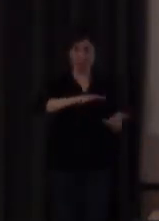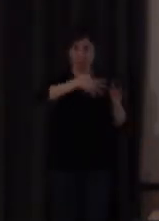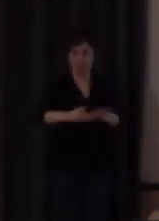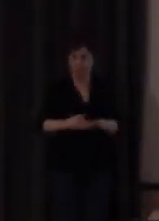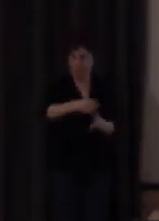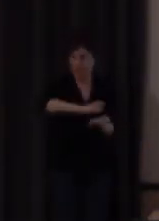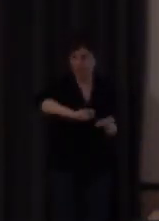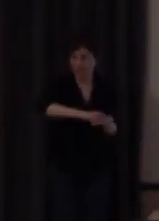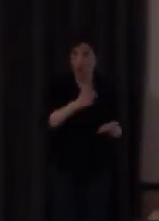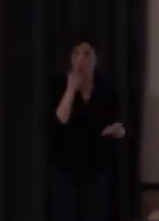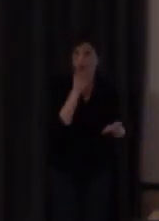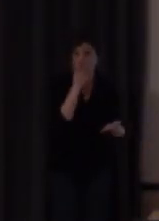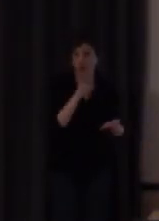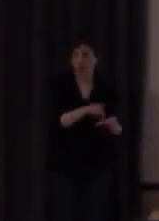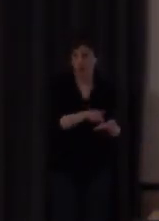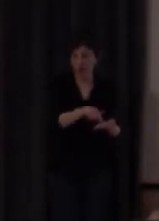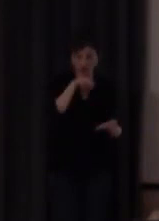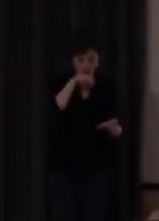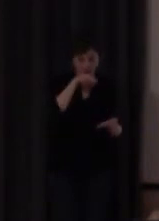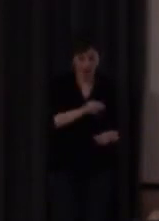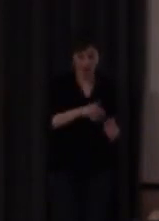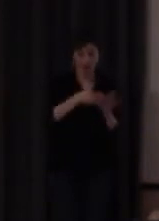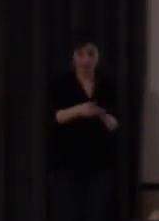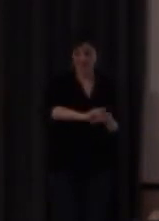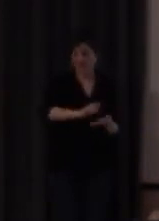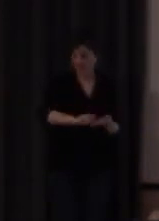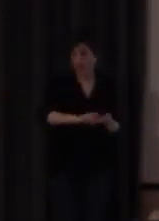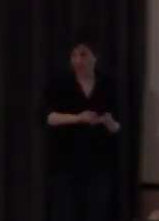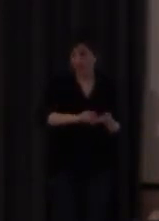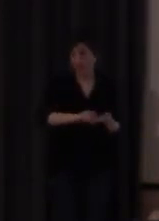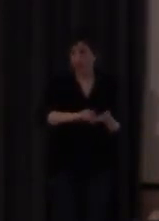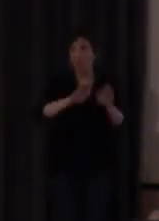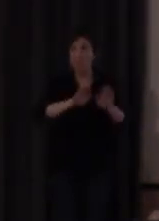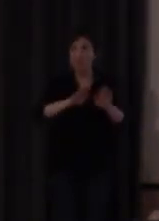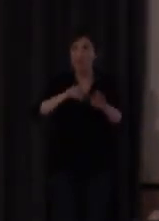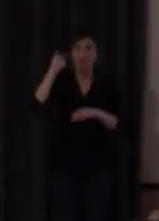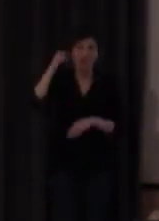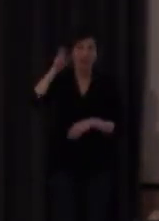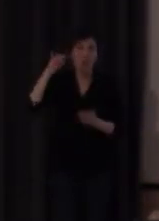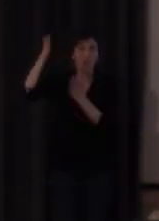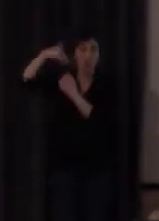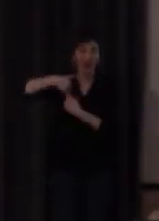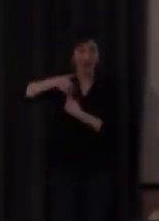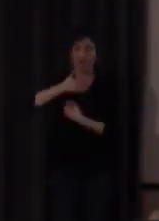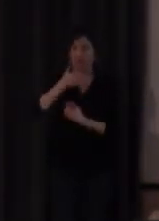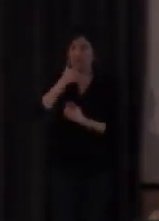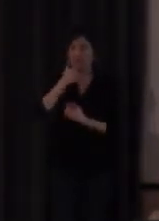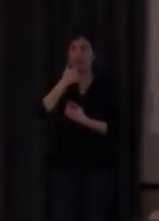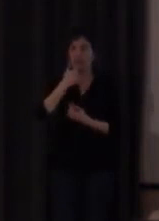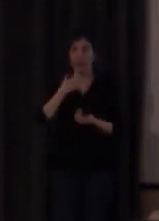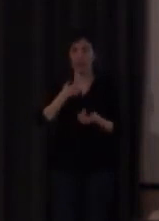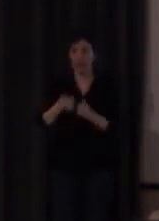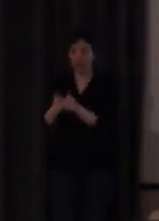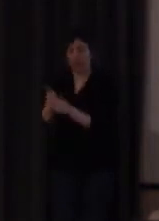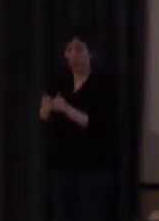de la lengua oral a la lengua escrita sin audición lo que supone es dejar de imitar los